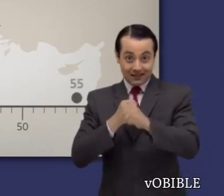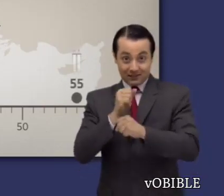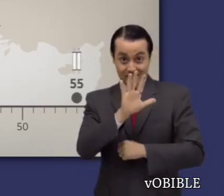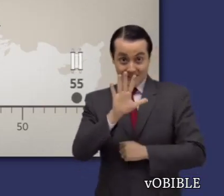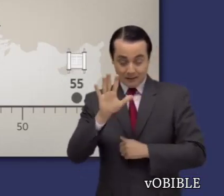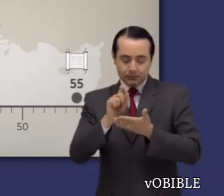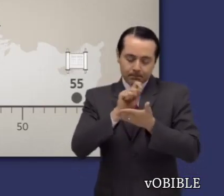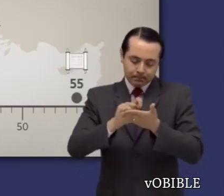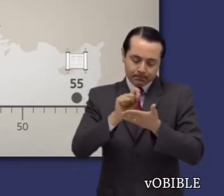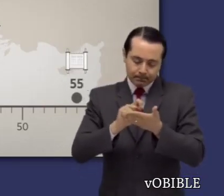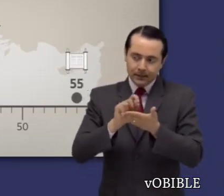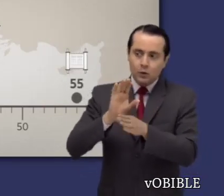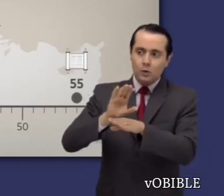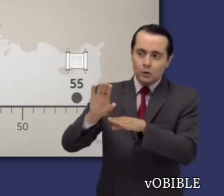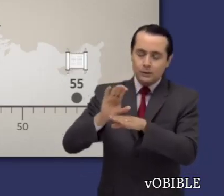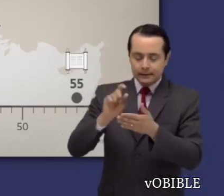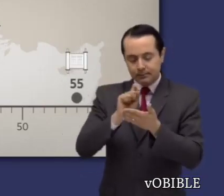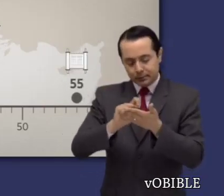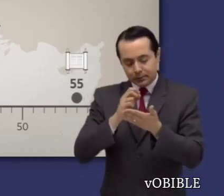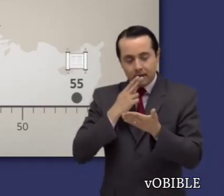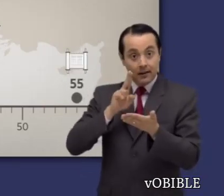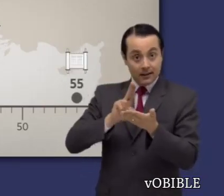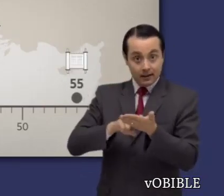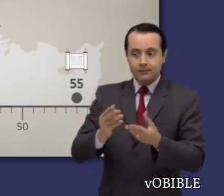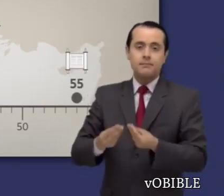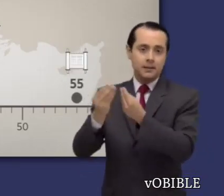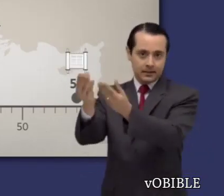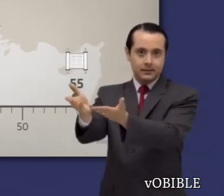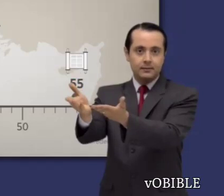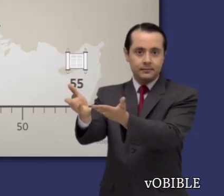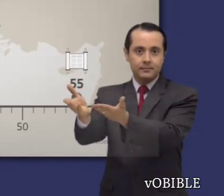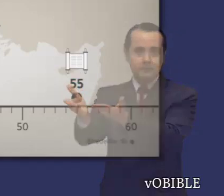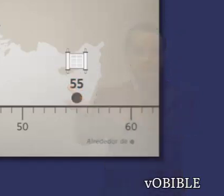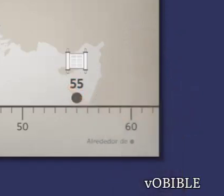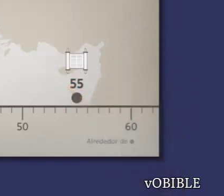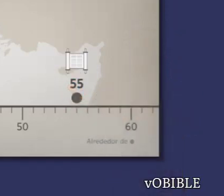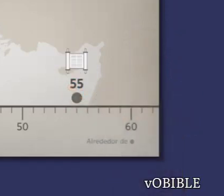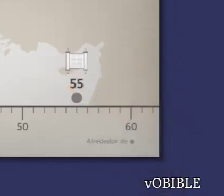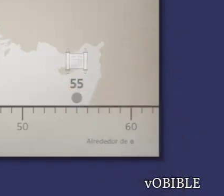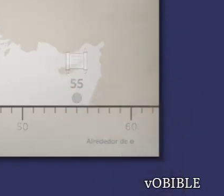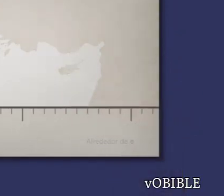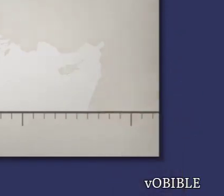Alrededor del año cincuenta y cinco de nuestra era, Pablo escribió a los corintios para tratar esos asuntos.